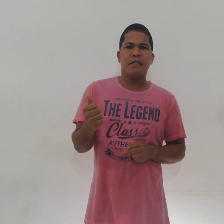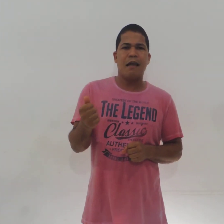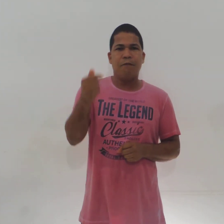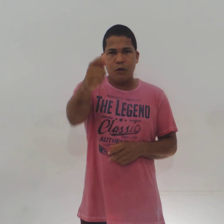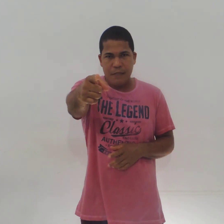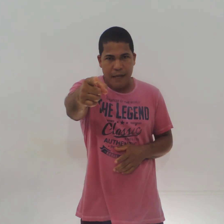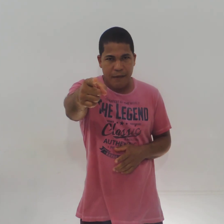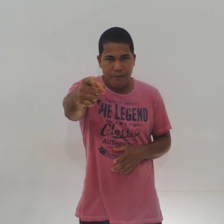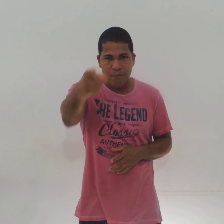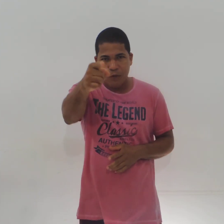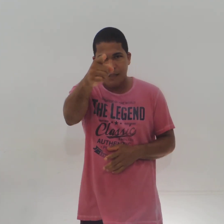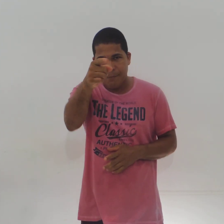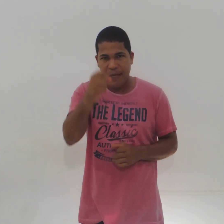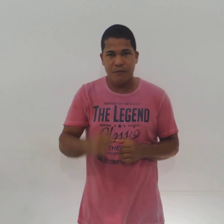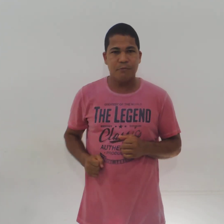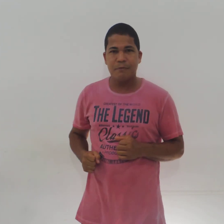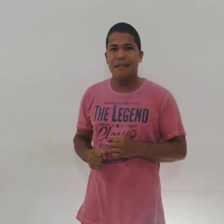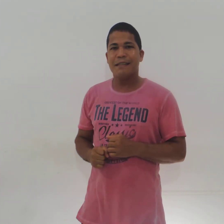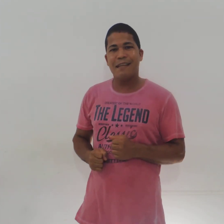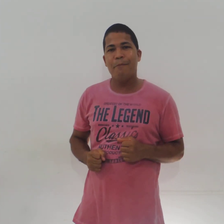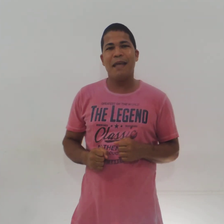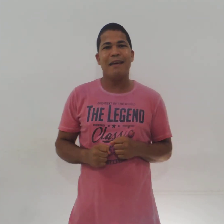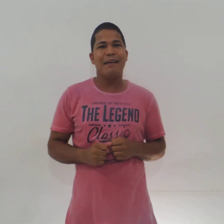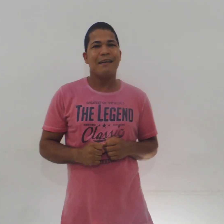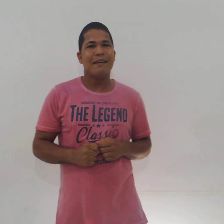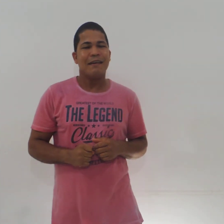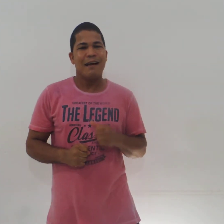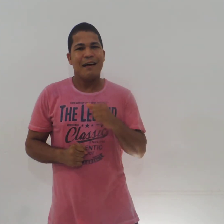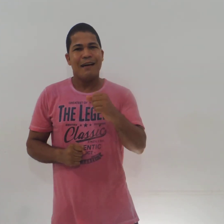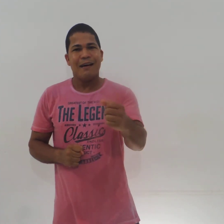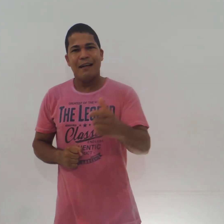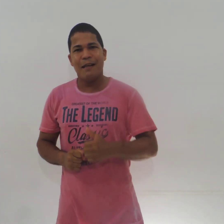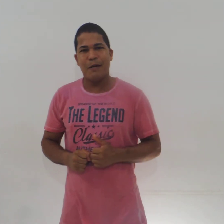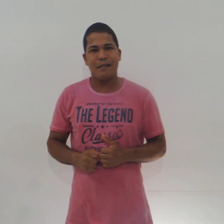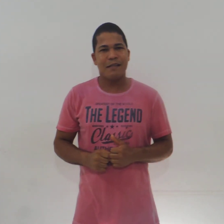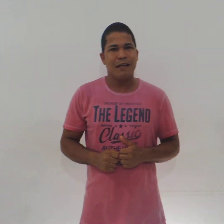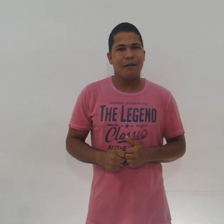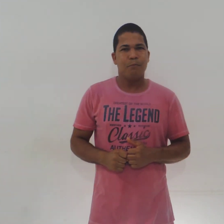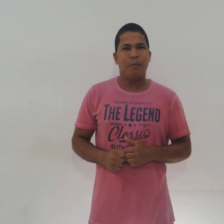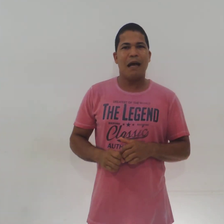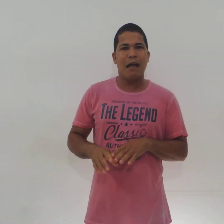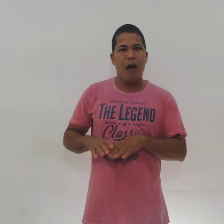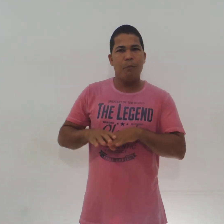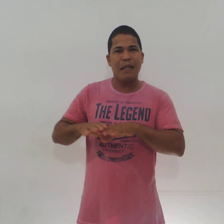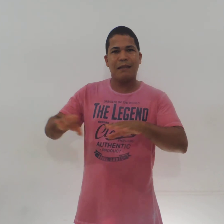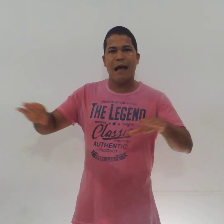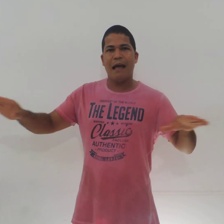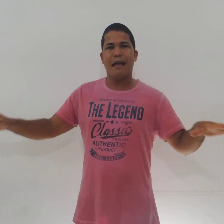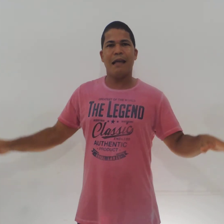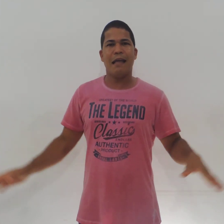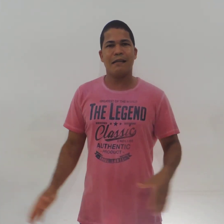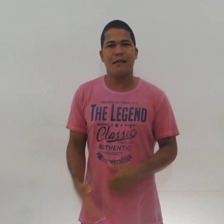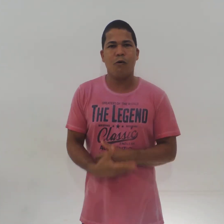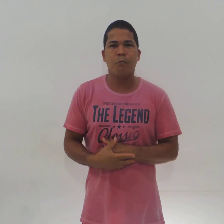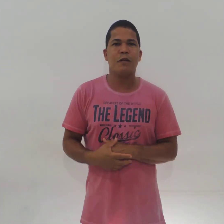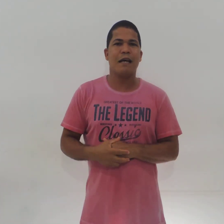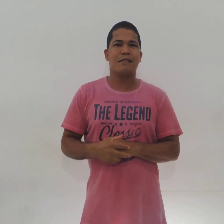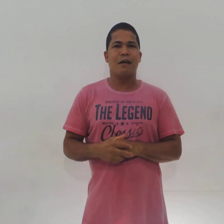é você Você mesmo saber Libras Para aumentar essa comunicação